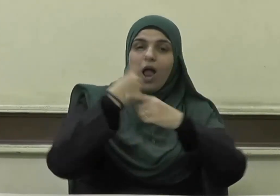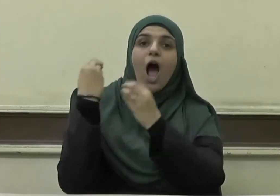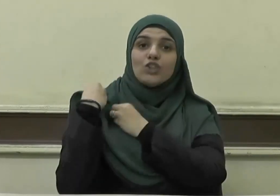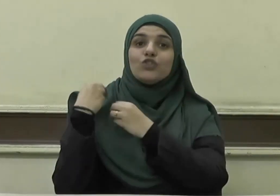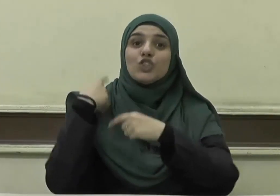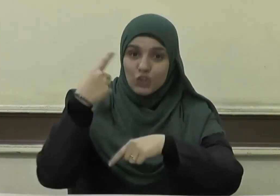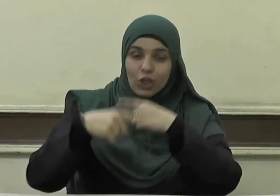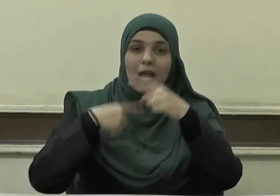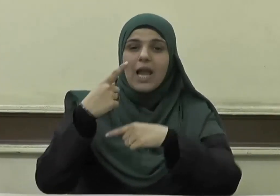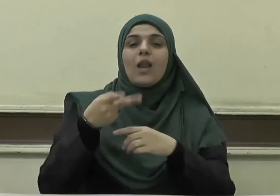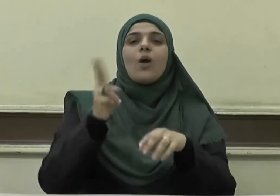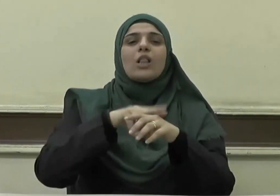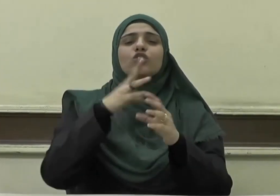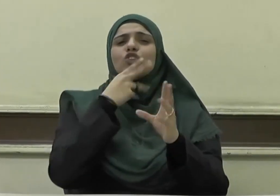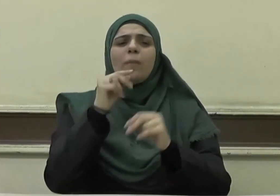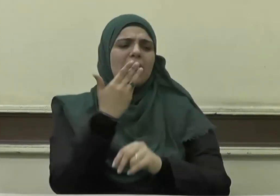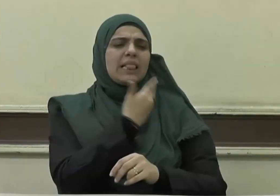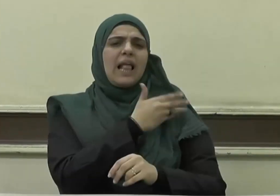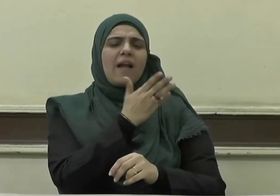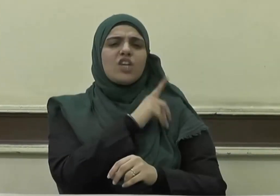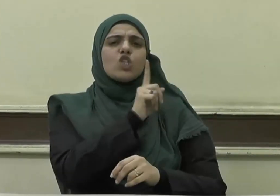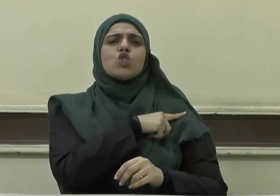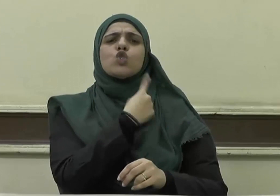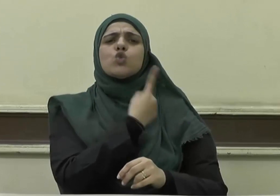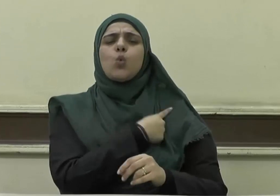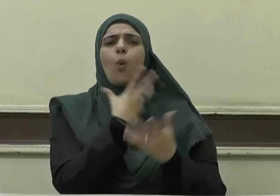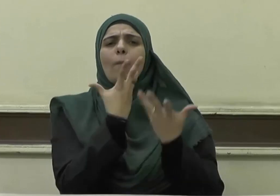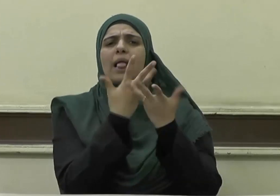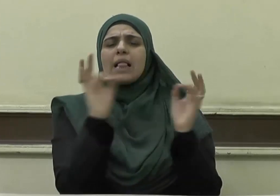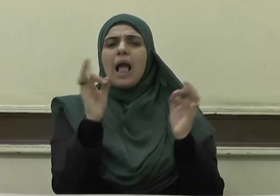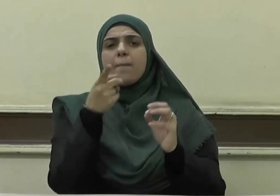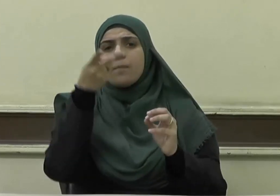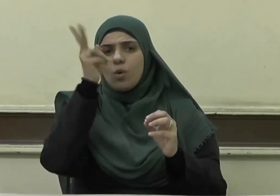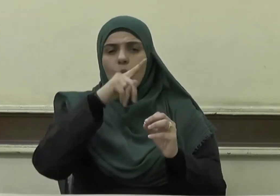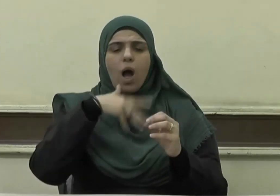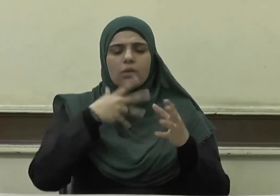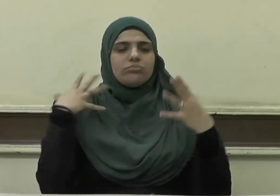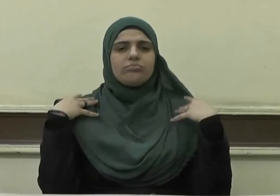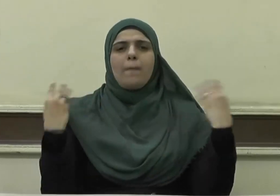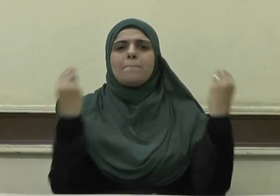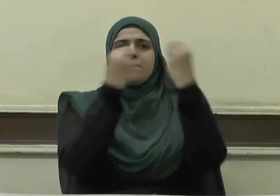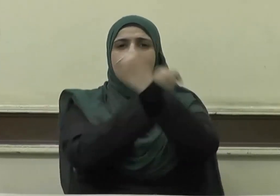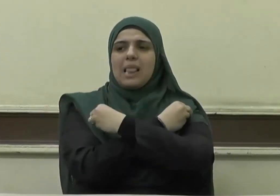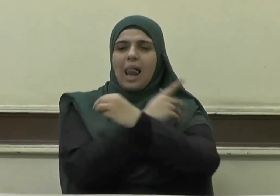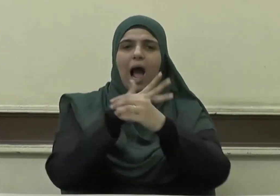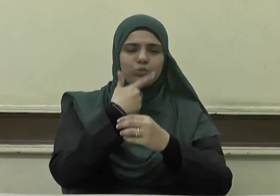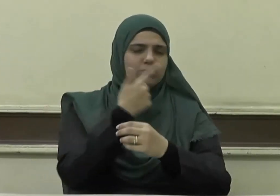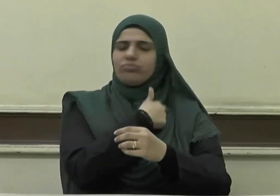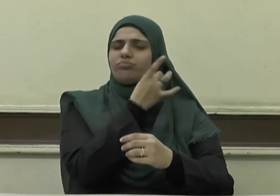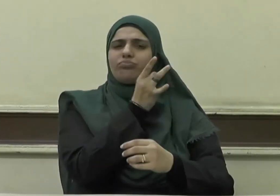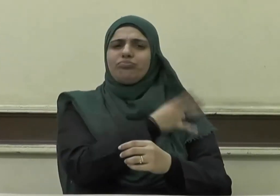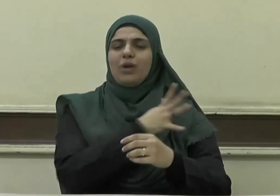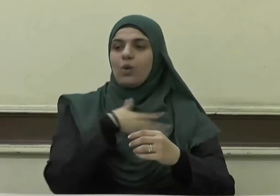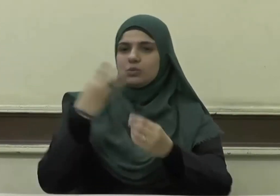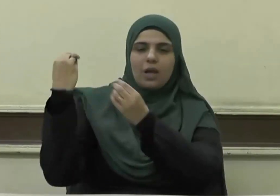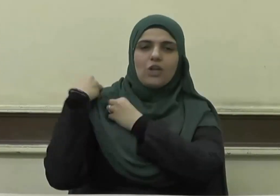تكفير السيئات وتبديلها حسنات قال تعالى